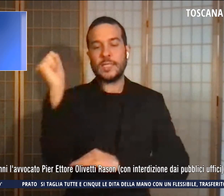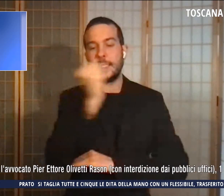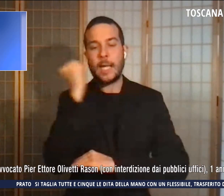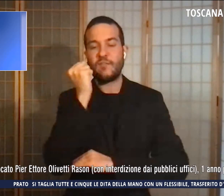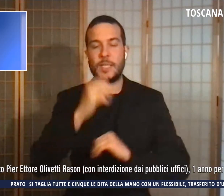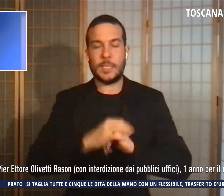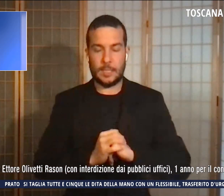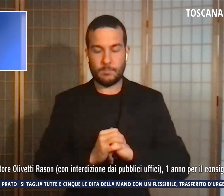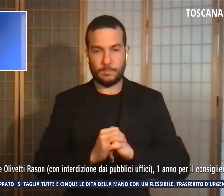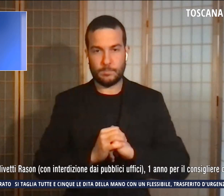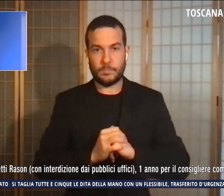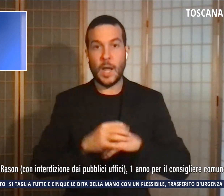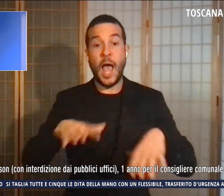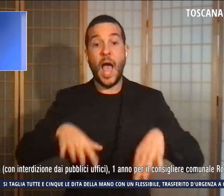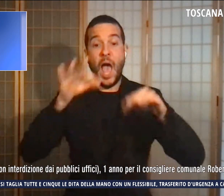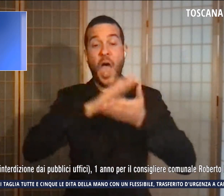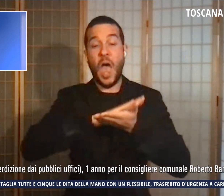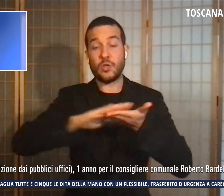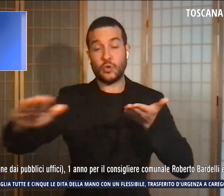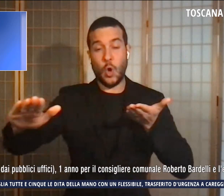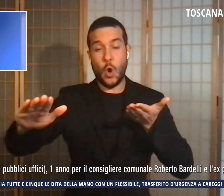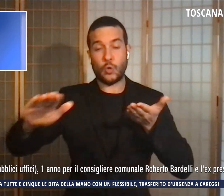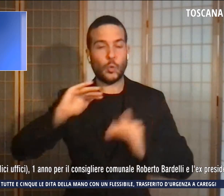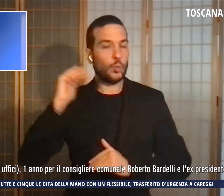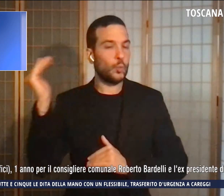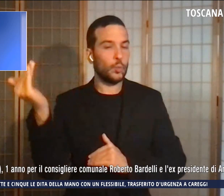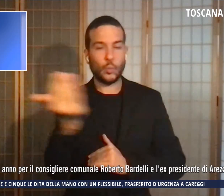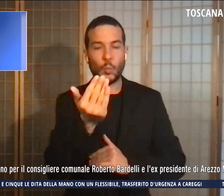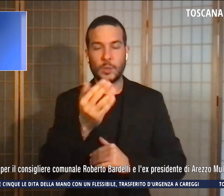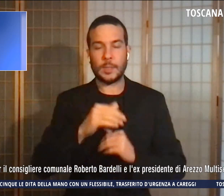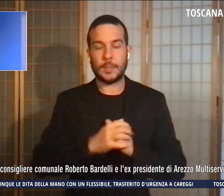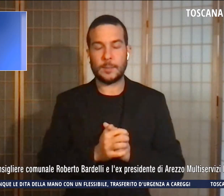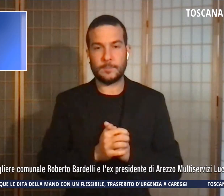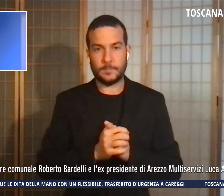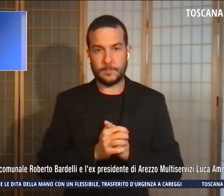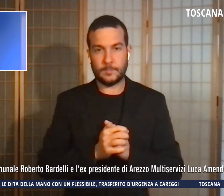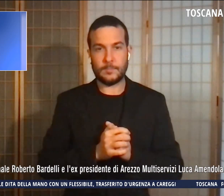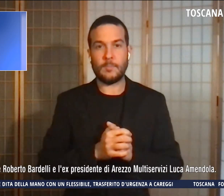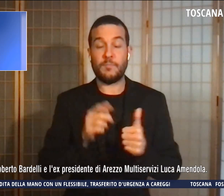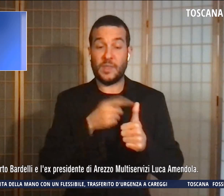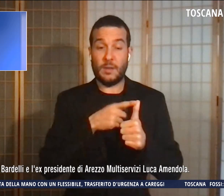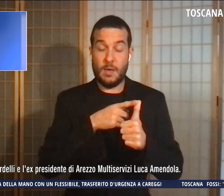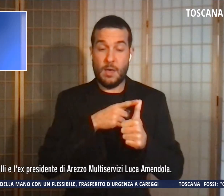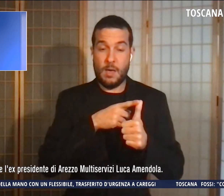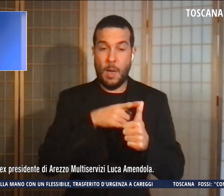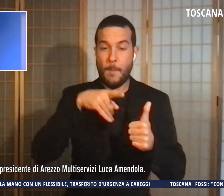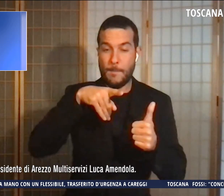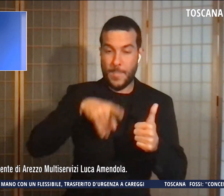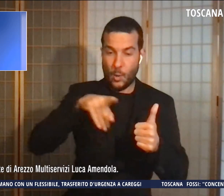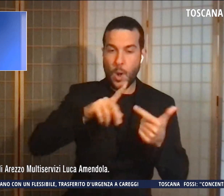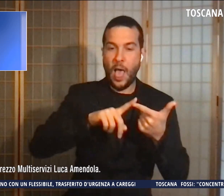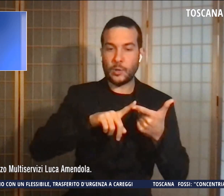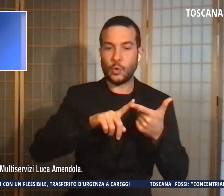Assoluzione per tutti i capi di imputazione cioè peculato e abuso d'ufficio anche per